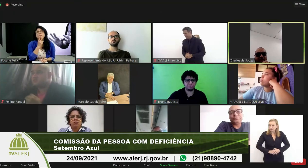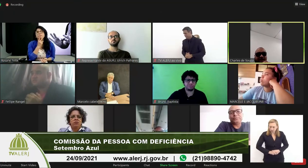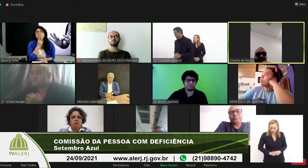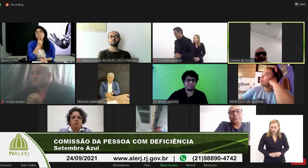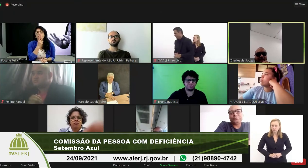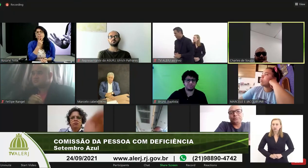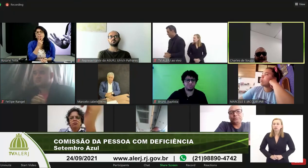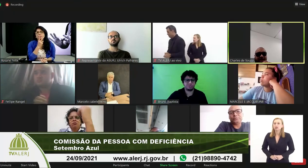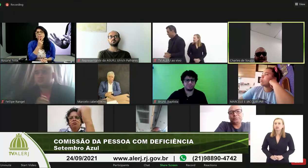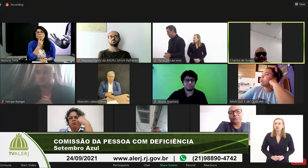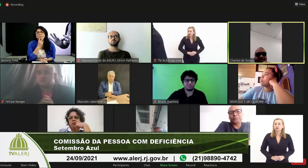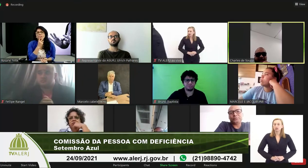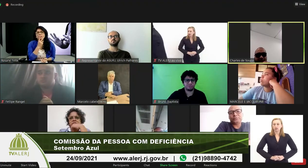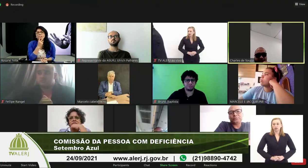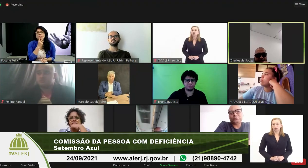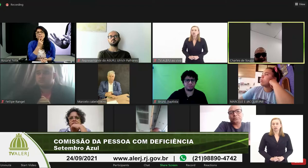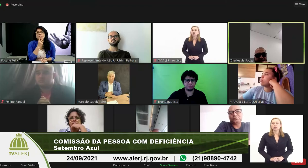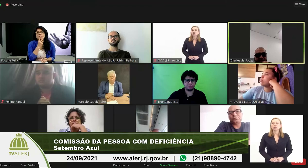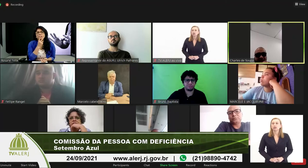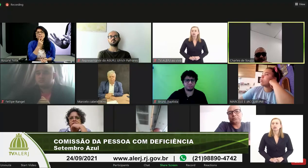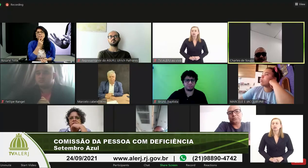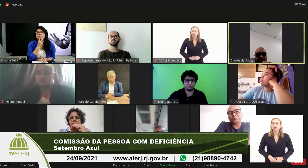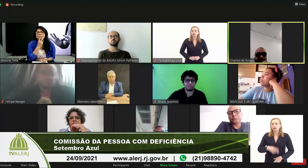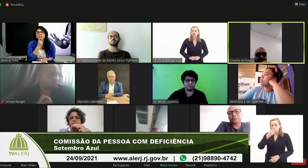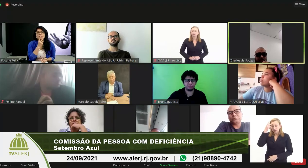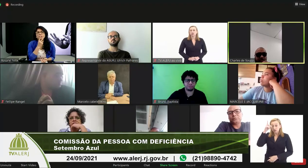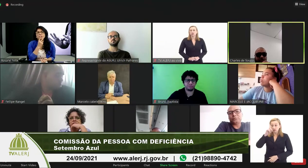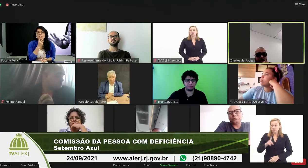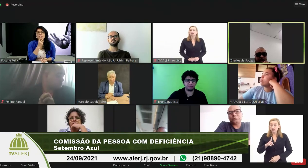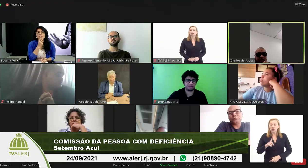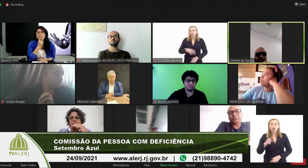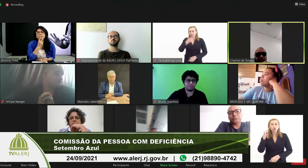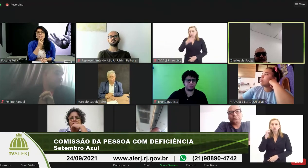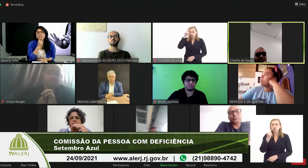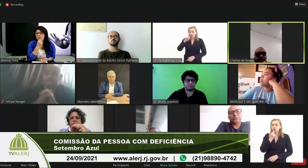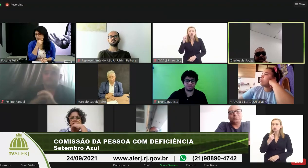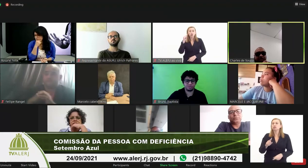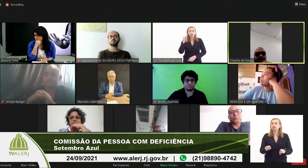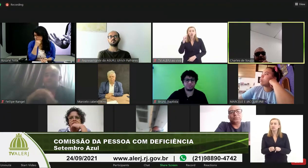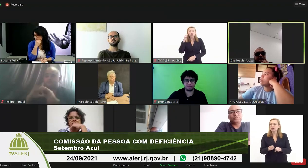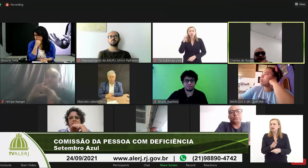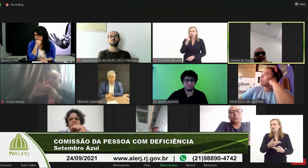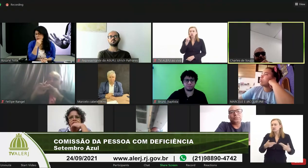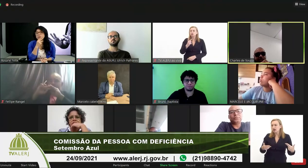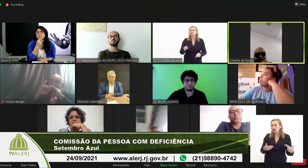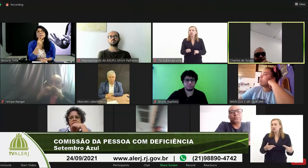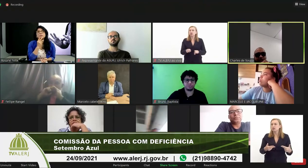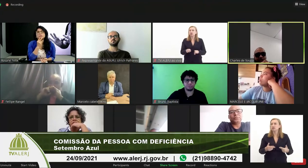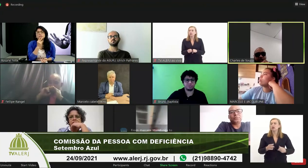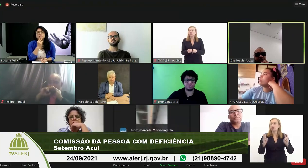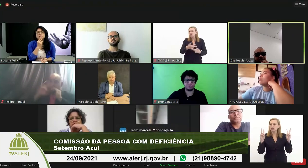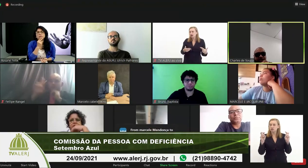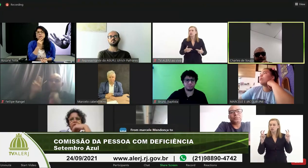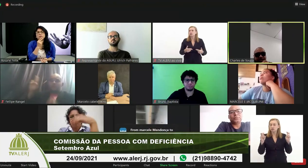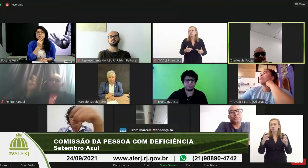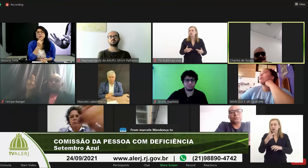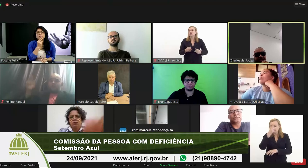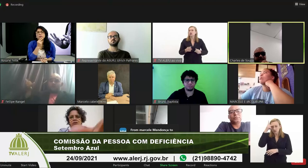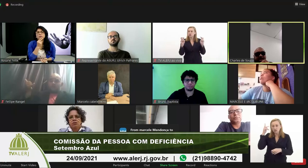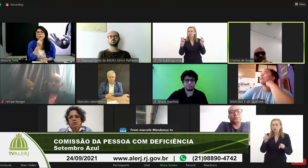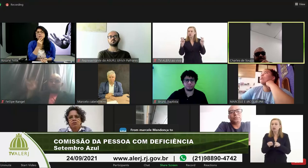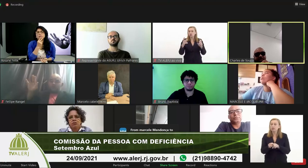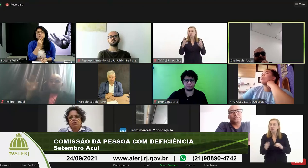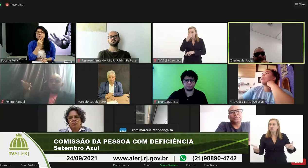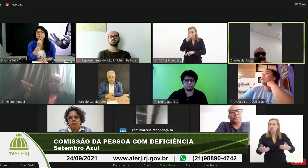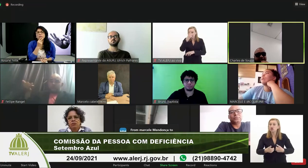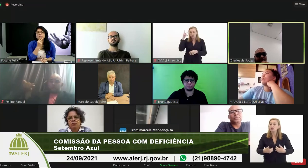não é só aquele que aparenta ser a pessoa com deficiência como existe isso o surdo e também em muitos casos também as pessoas com autismo e